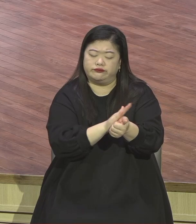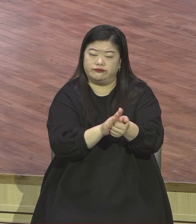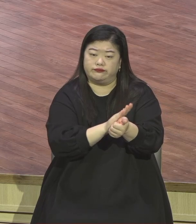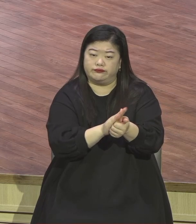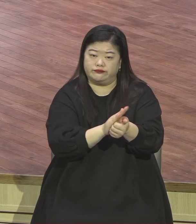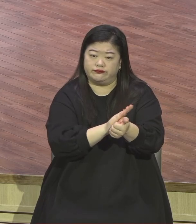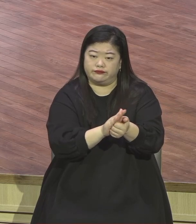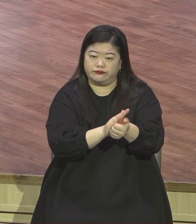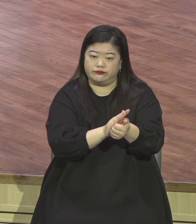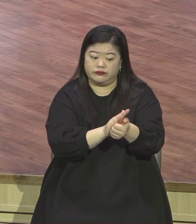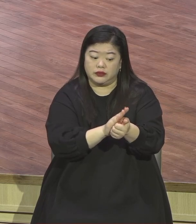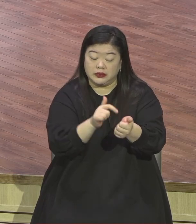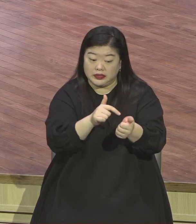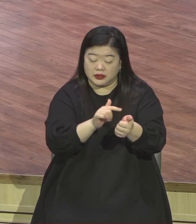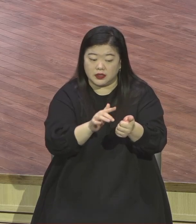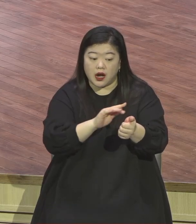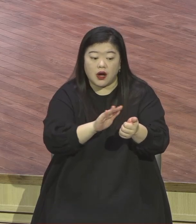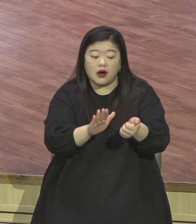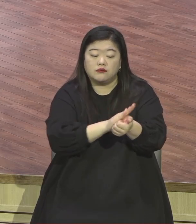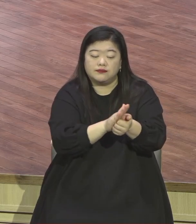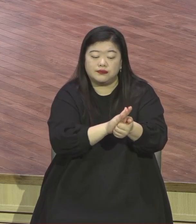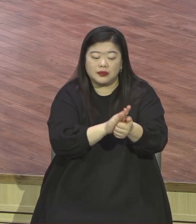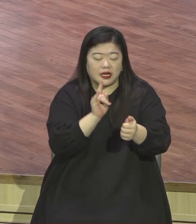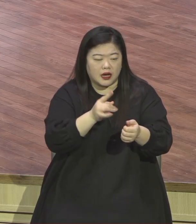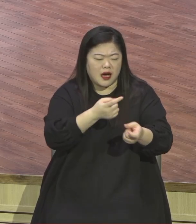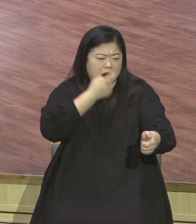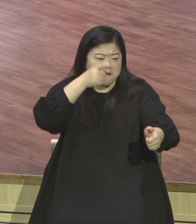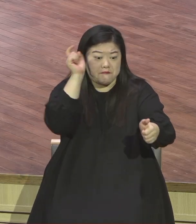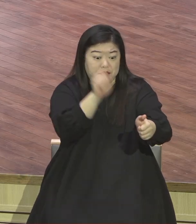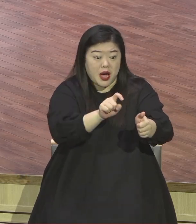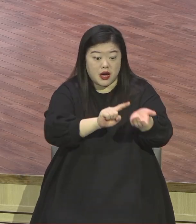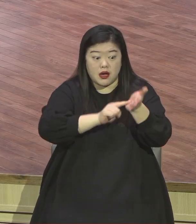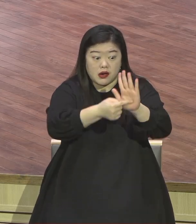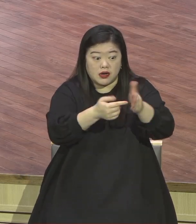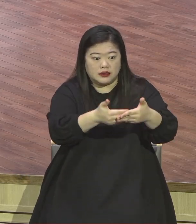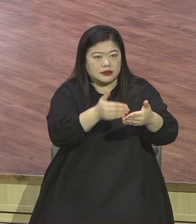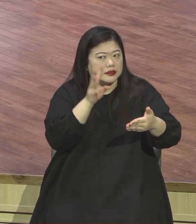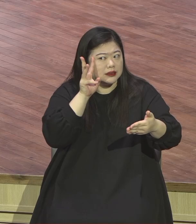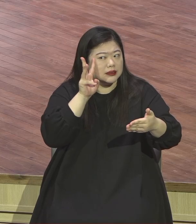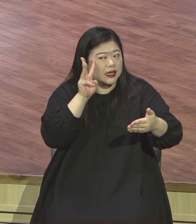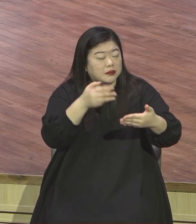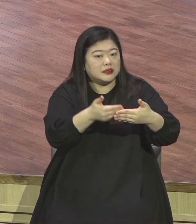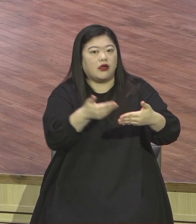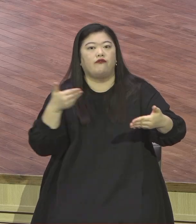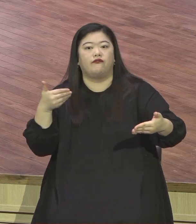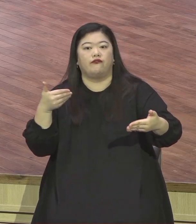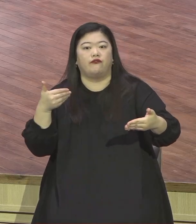나오기 3일 전 3일 전에 요양원에 그야말로 방문한 자원봉사자들